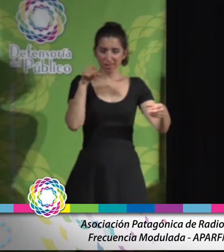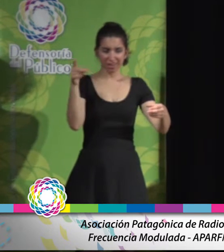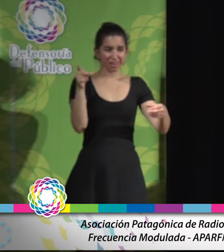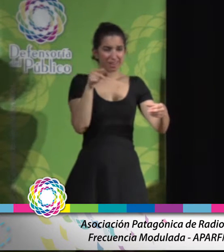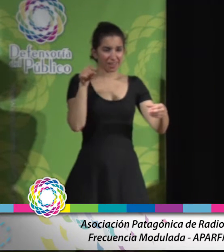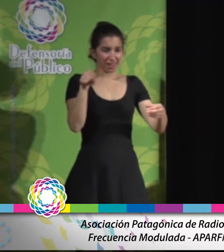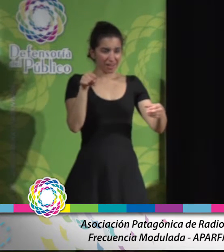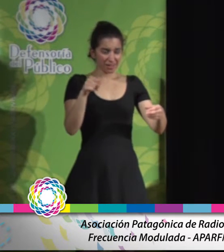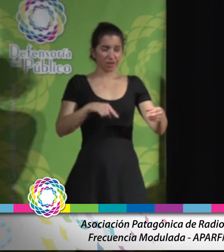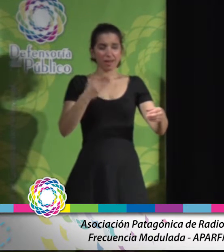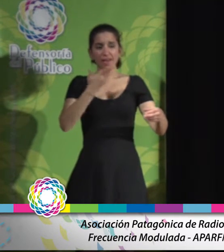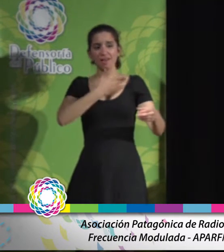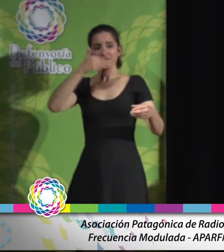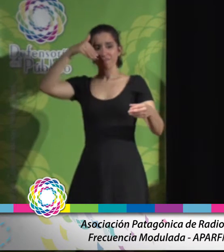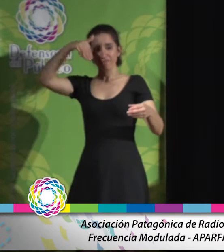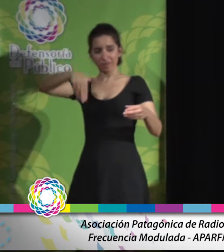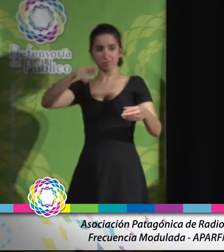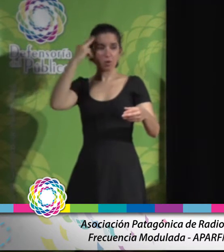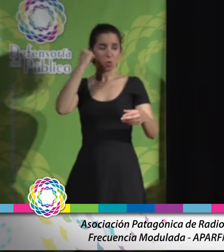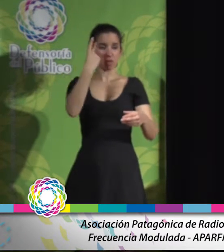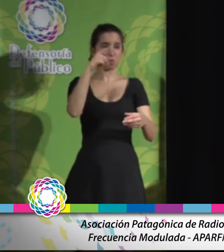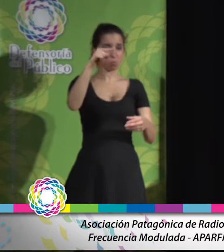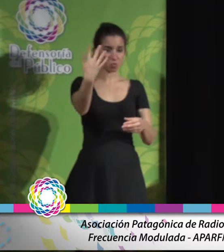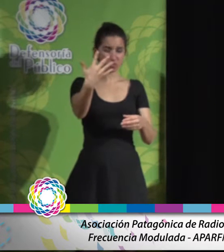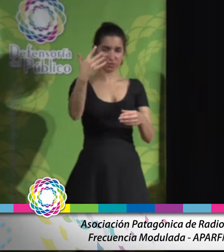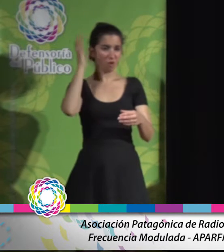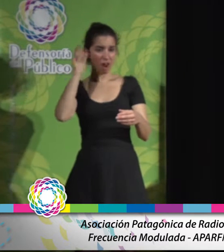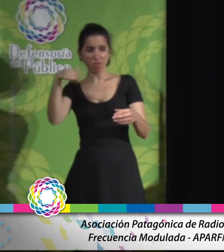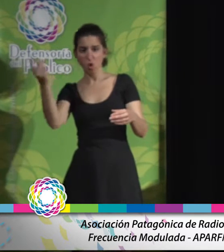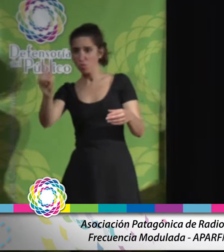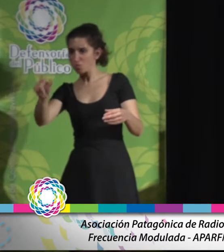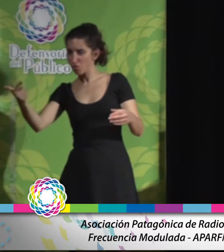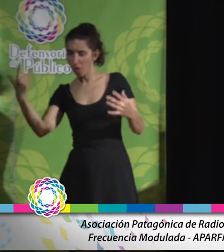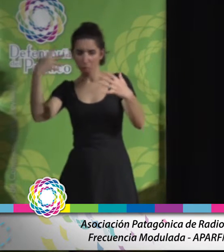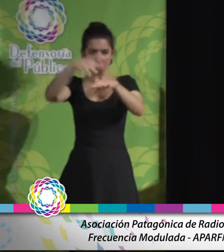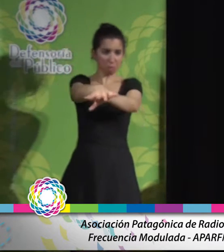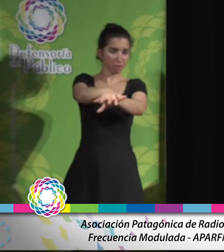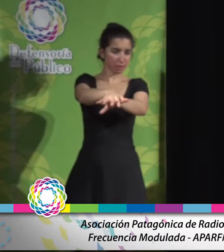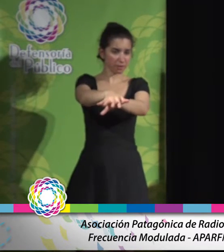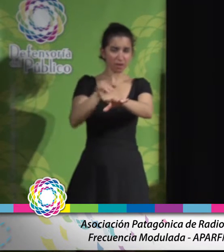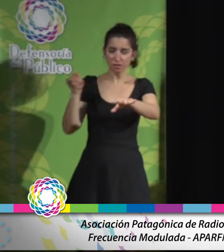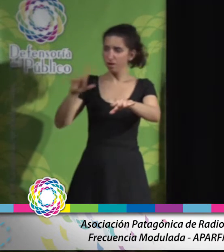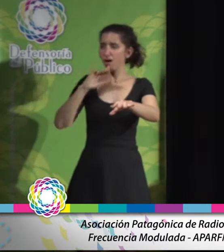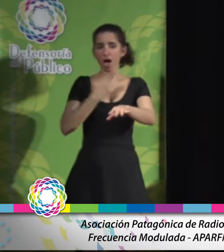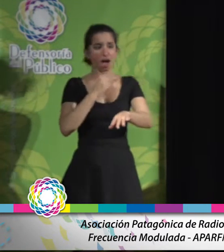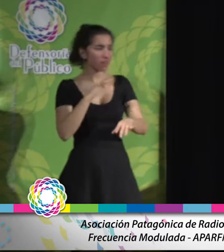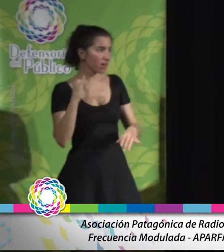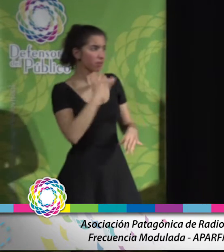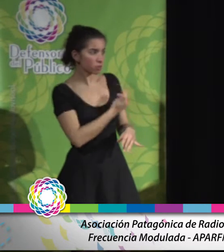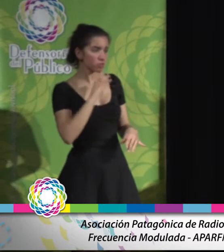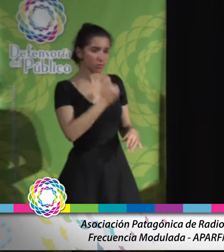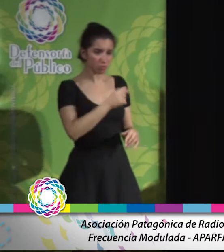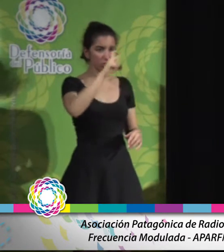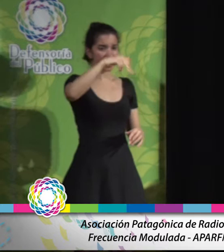total por FM 92.5 urbana, no autorizada y denunciada en varias oportunidades a la AFSCA y a la